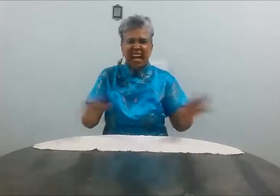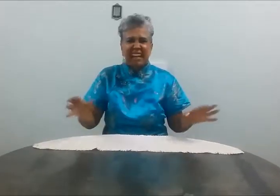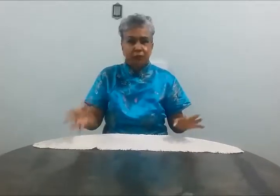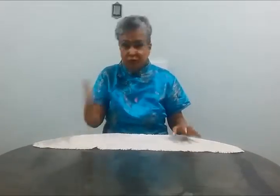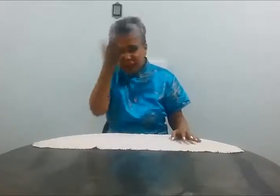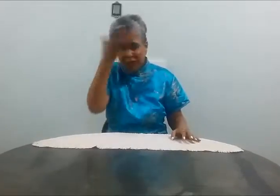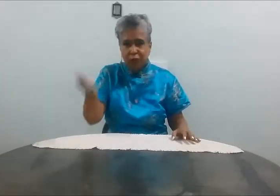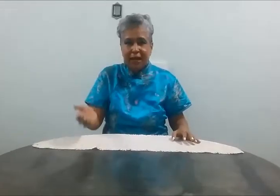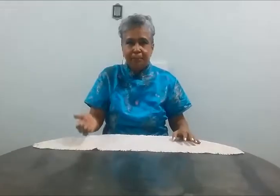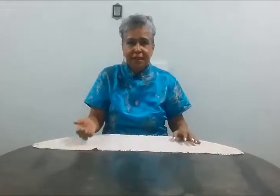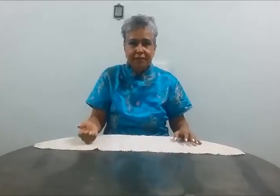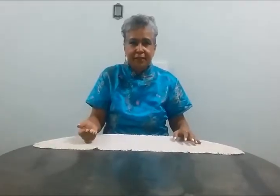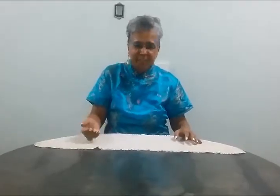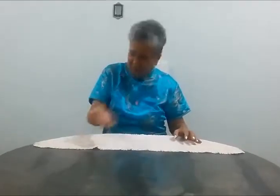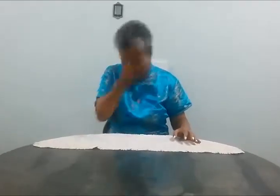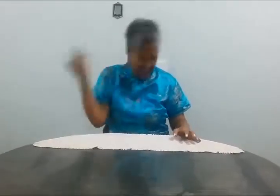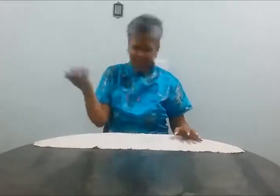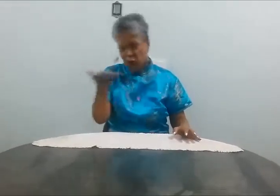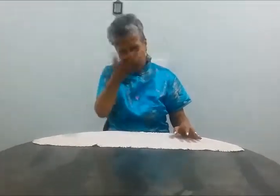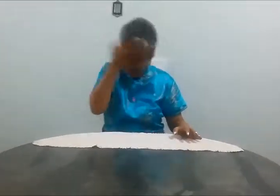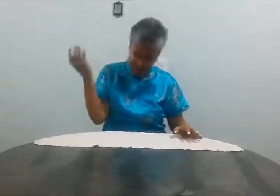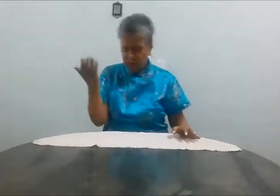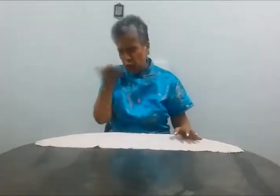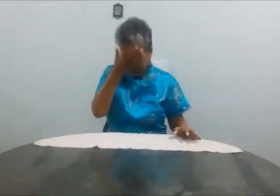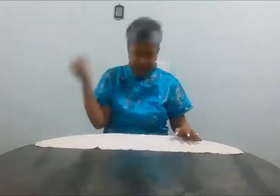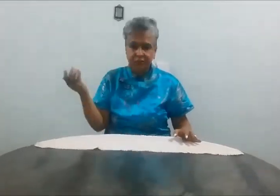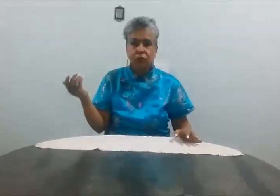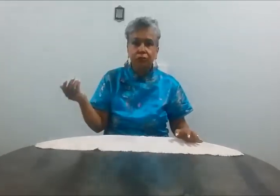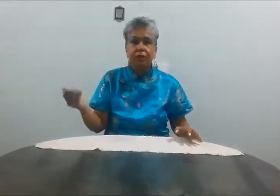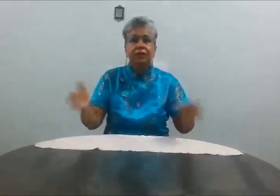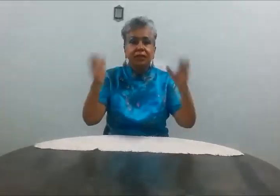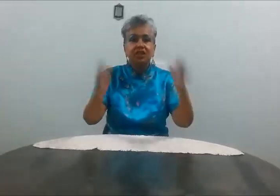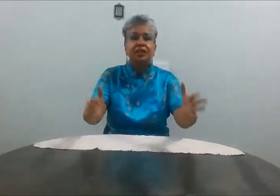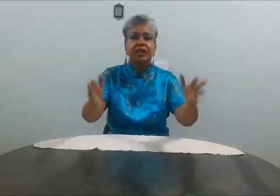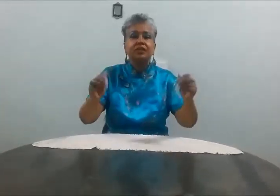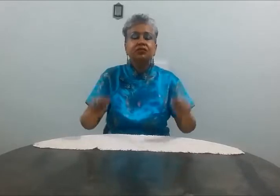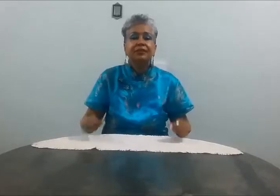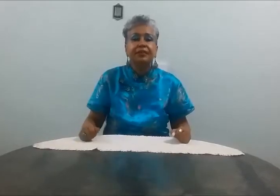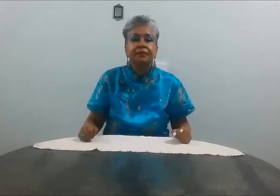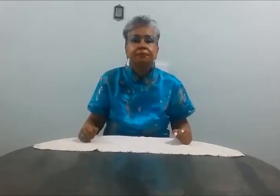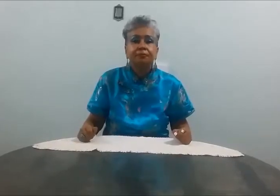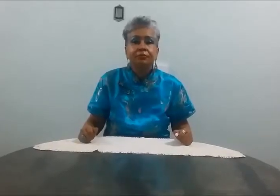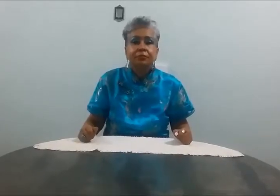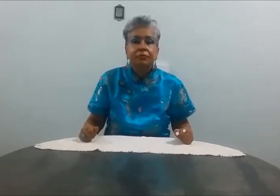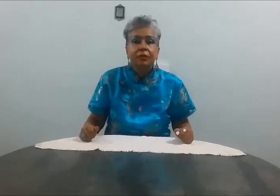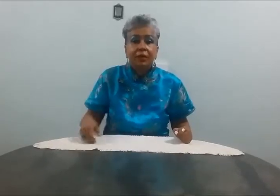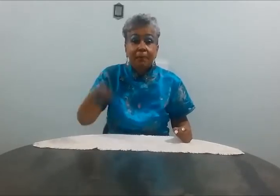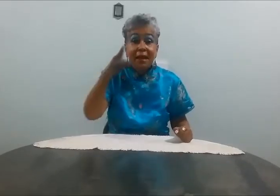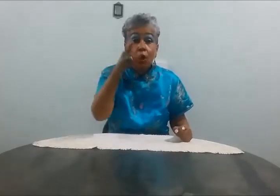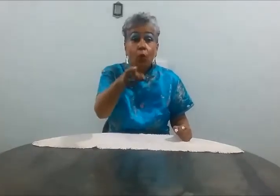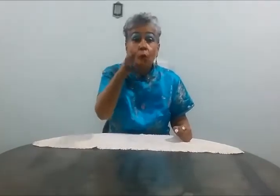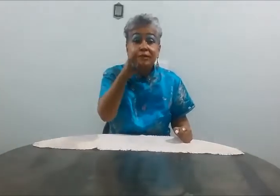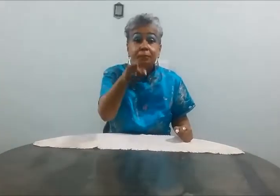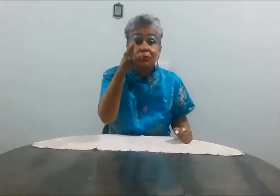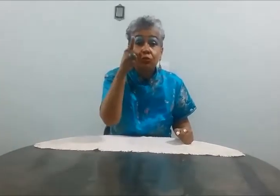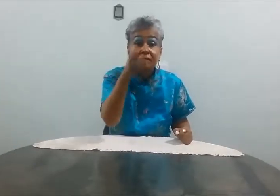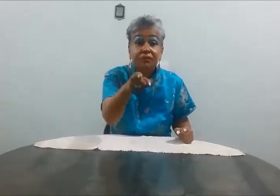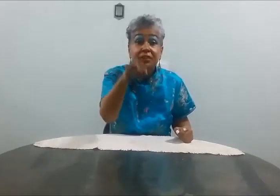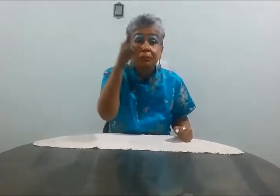Esquece, quando ele vier na sua cabeça, você fala, sai ciúme, sai ciúme, sai ciúme, e tira ele de você, que é a melhor coisa pra sua vida e